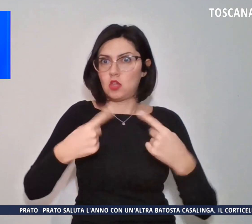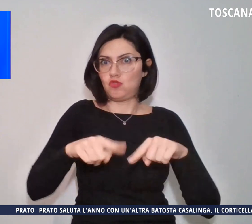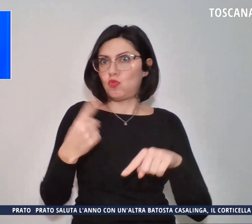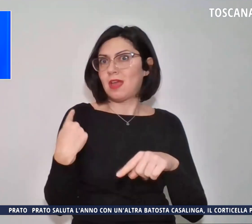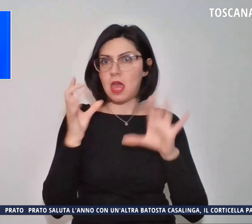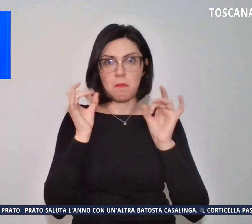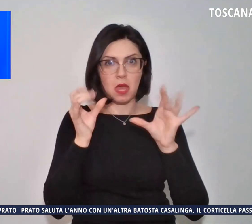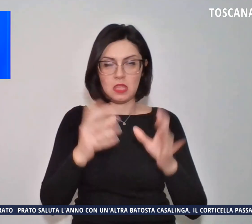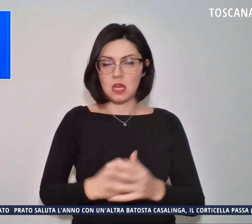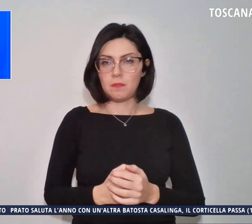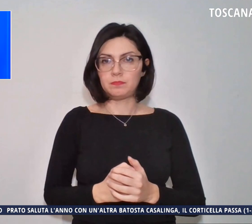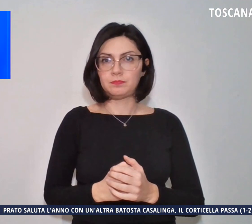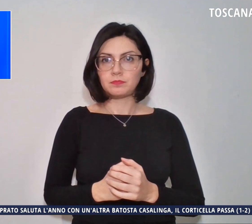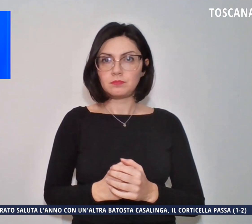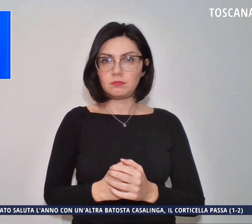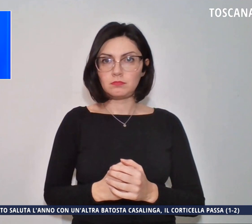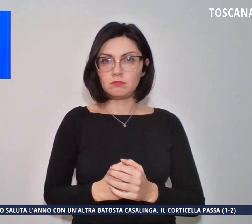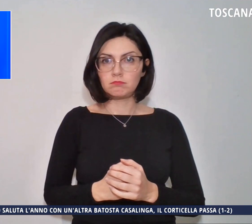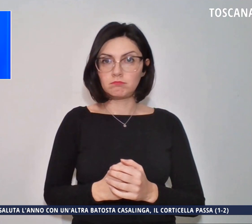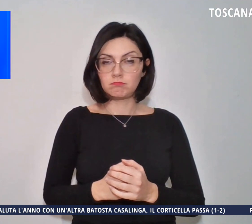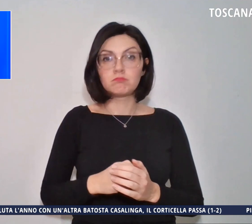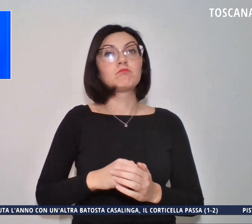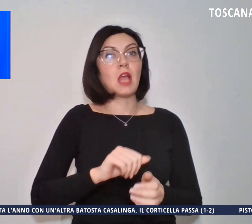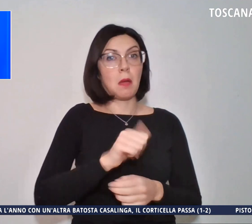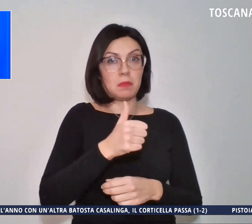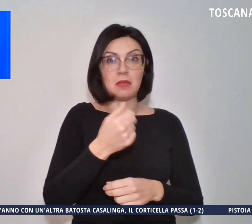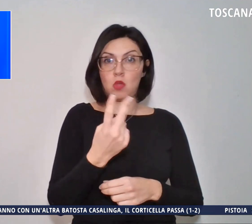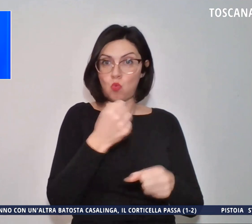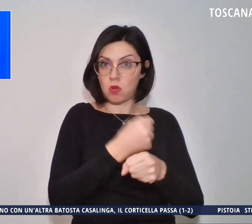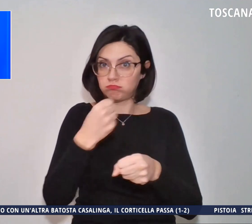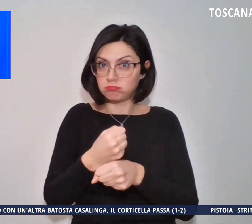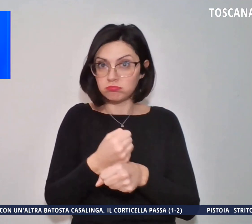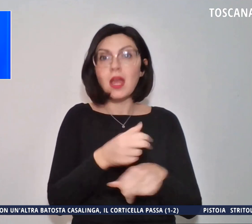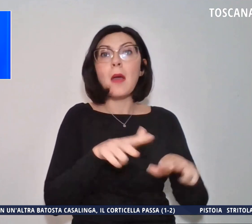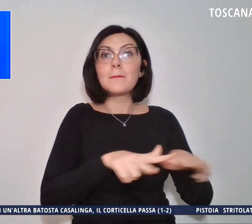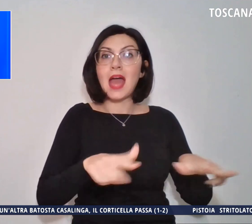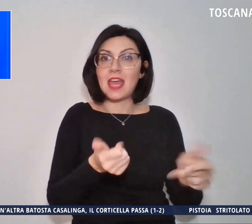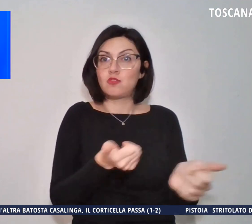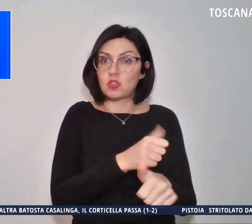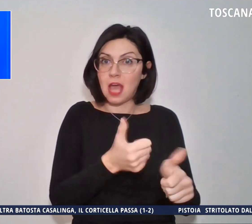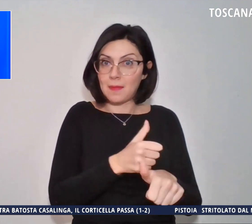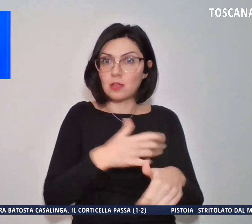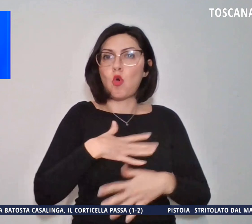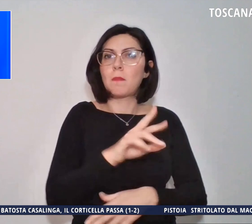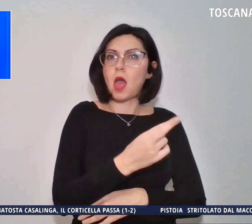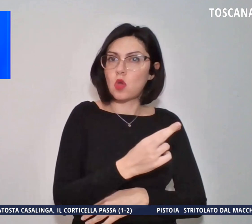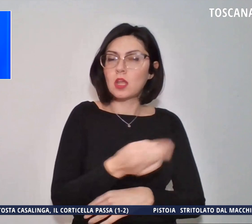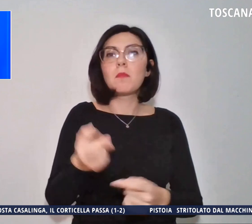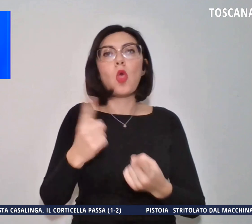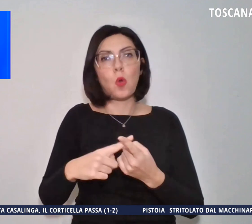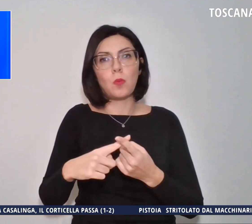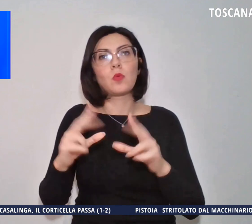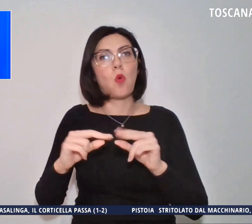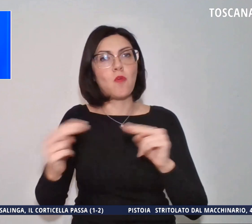Le prime due opere saranno il parcheggio scambiatore di Bagno a Ripoli e il nuovo ponte.